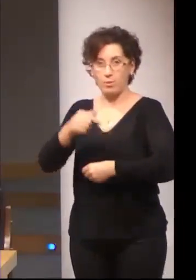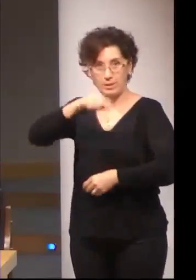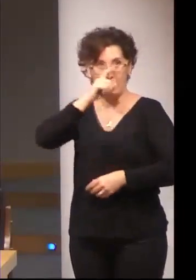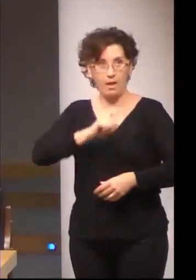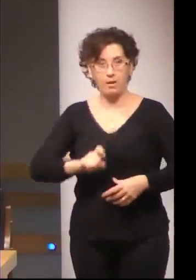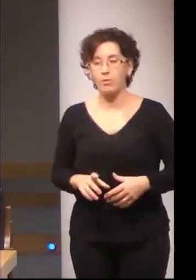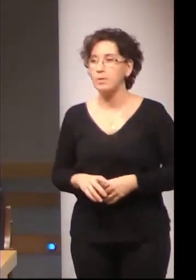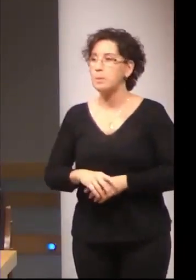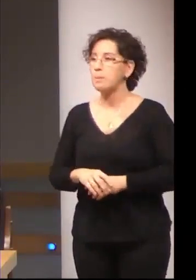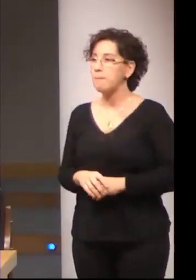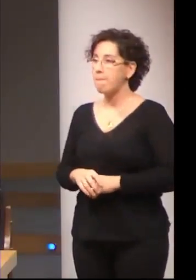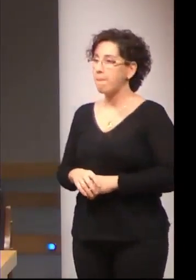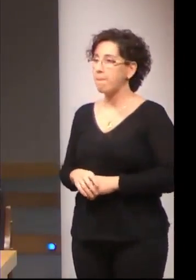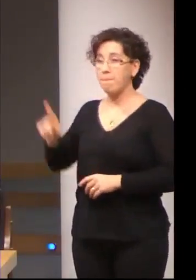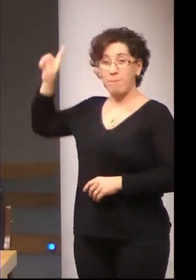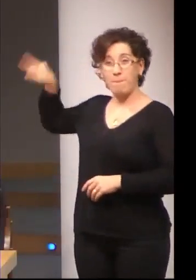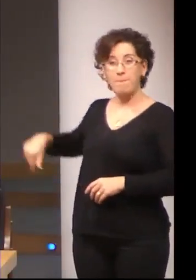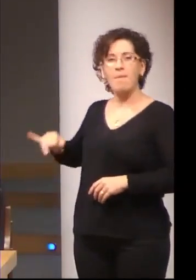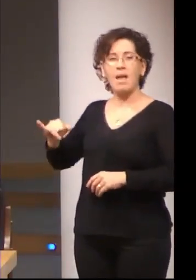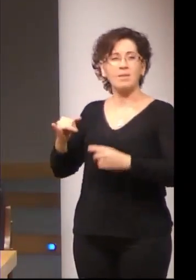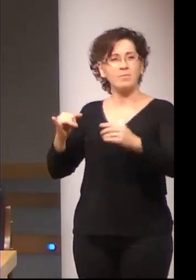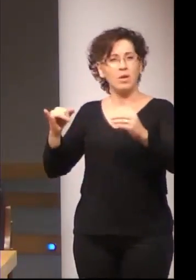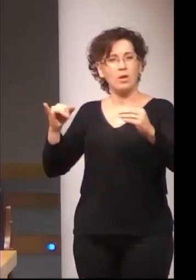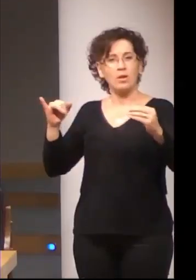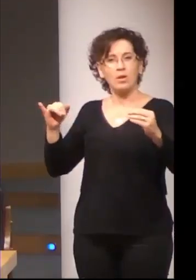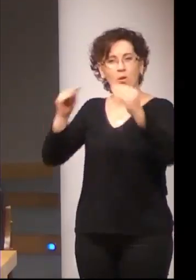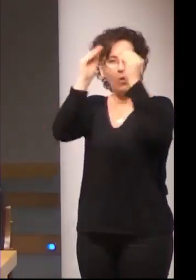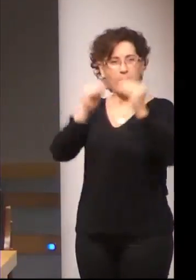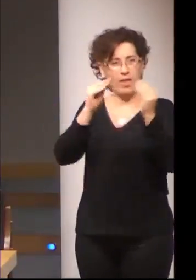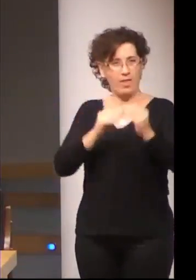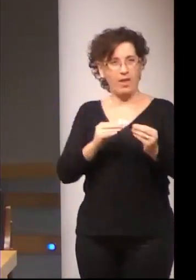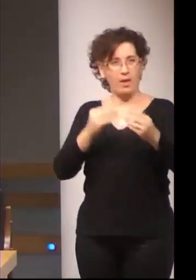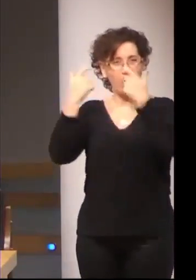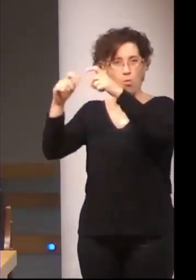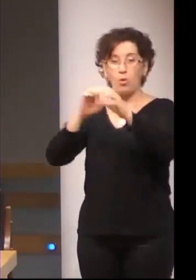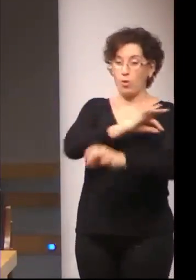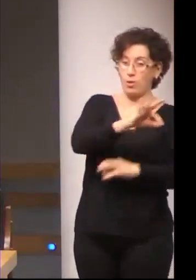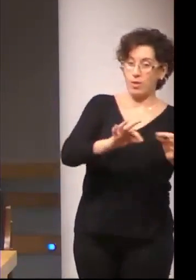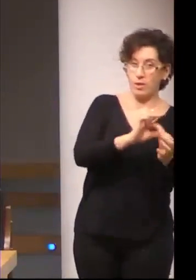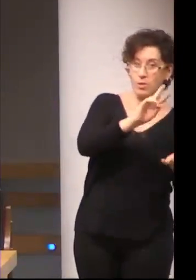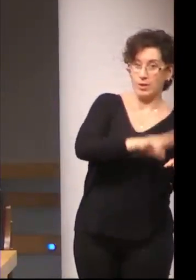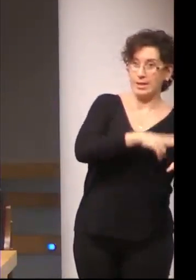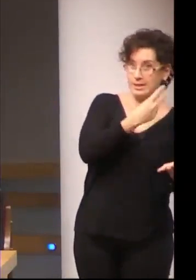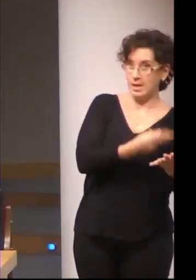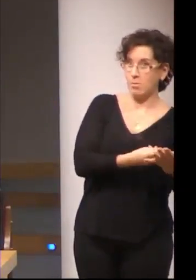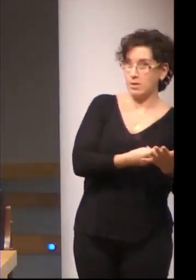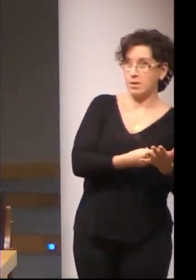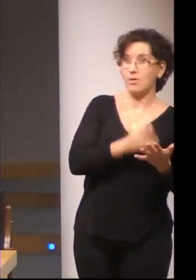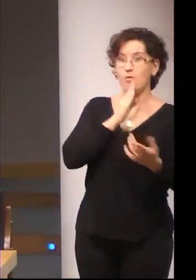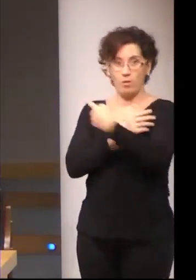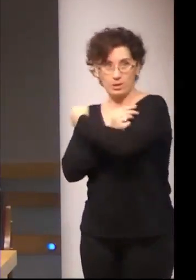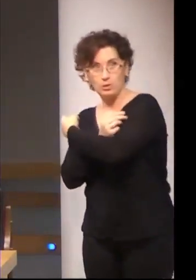año como veis hay módulos coincidentes con el ciclo formativo de intérprete de lengua de signos